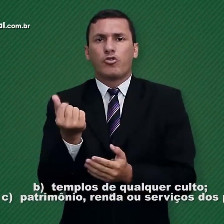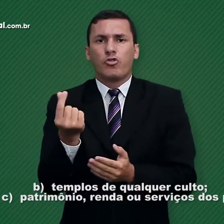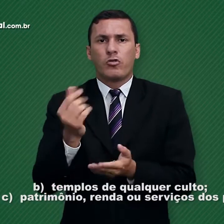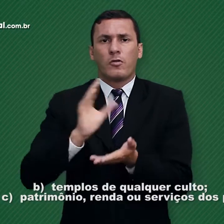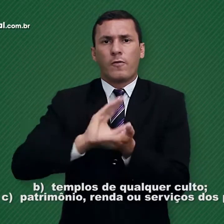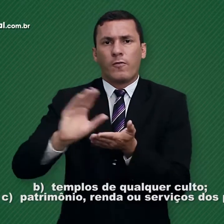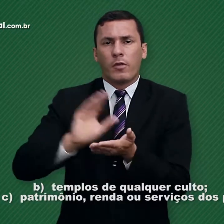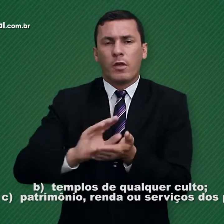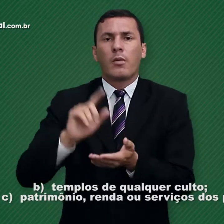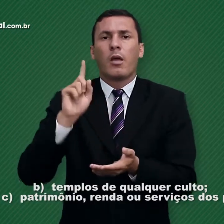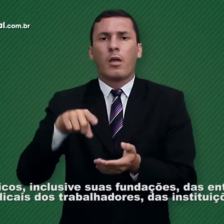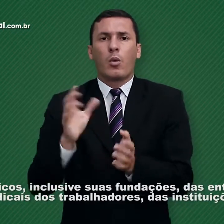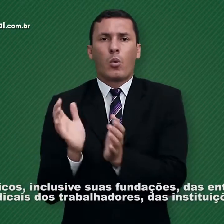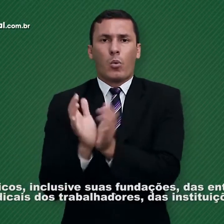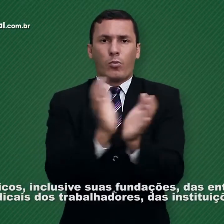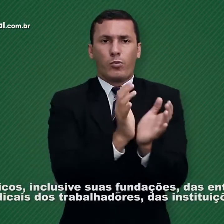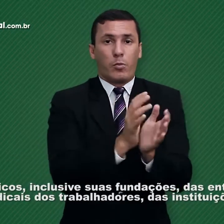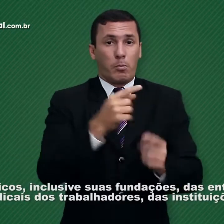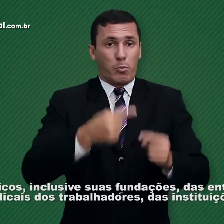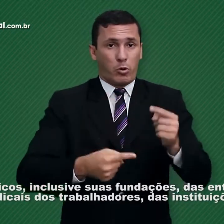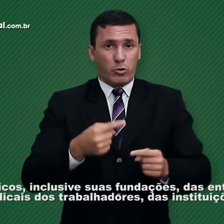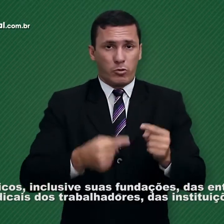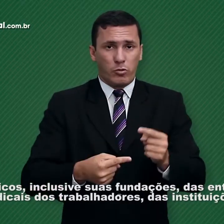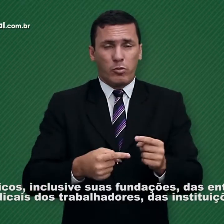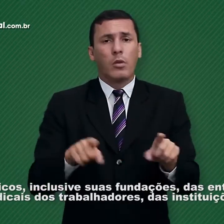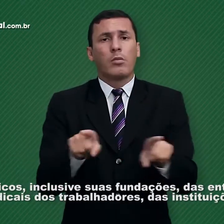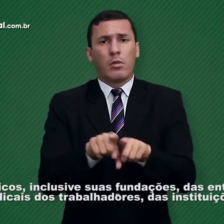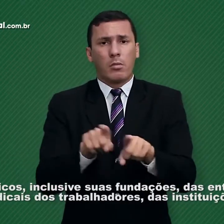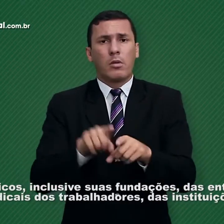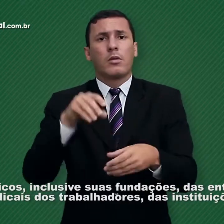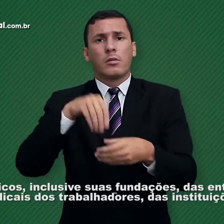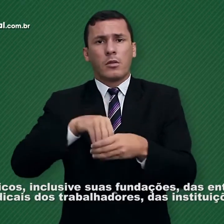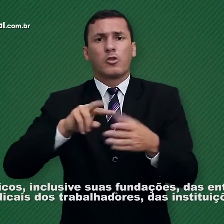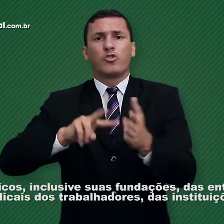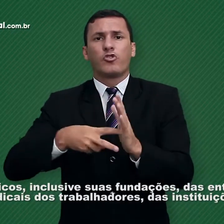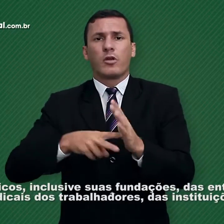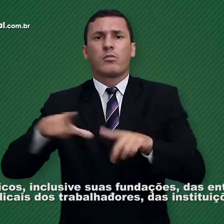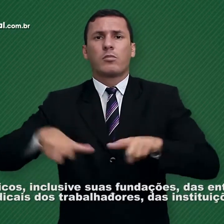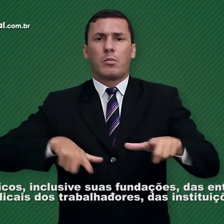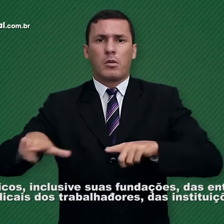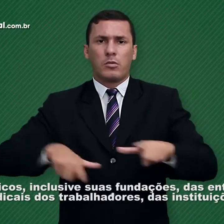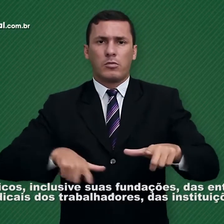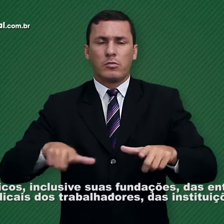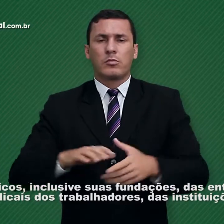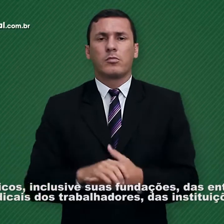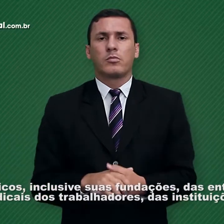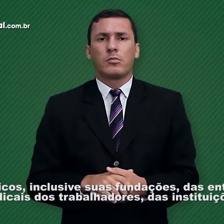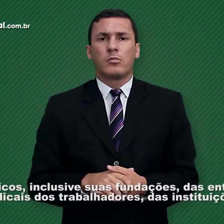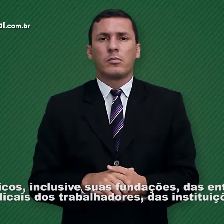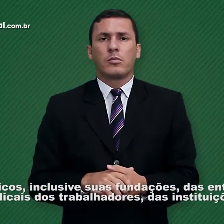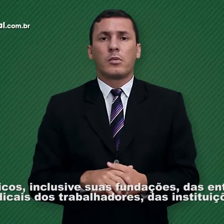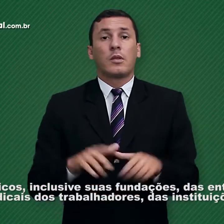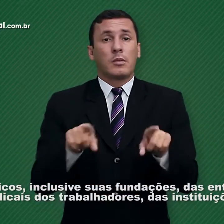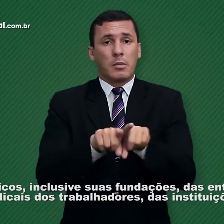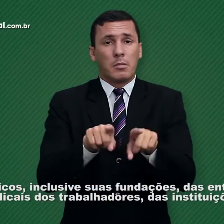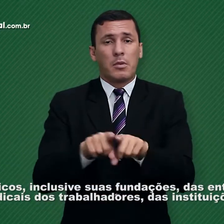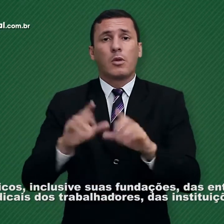serviços dos partidos políticos, inclusive suas fundações, das entidades sindicais dos trabalhadores,